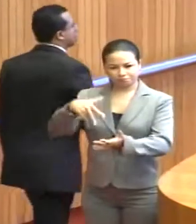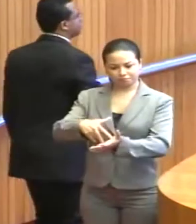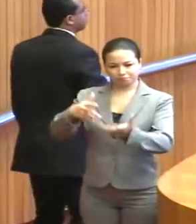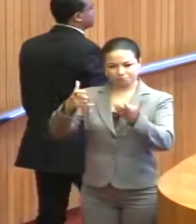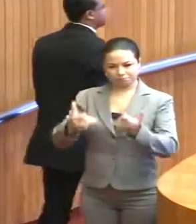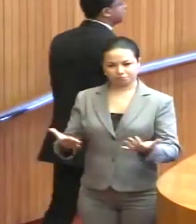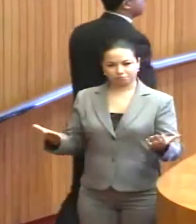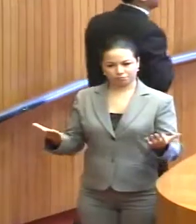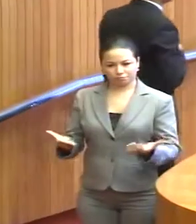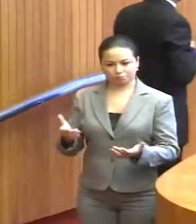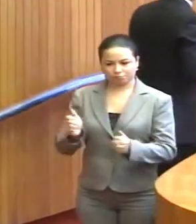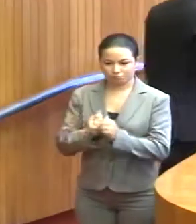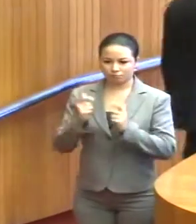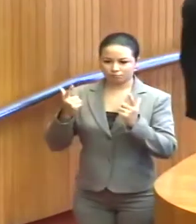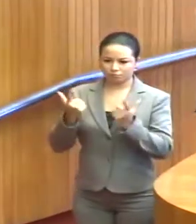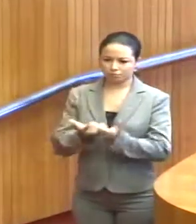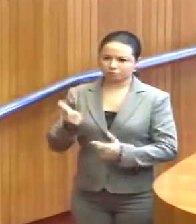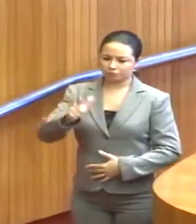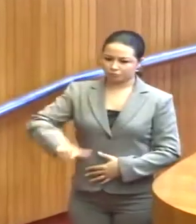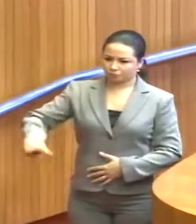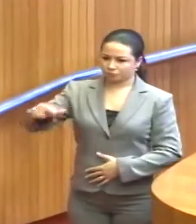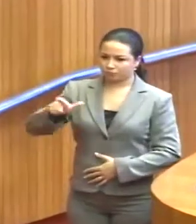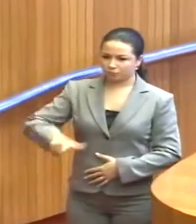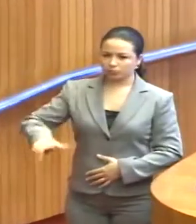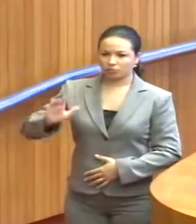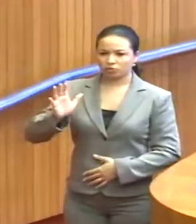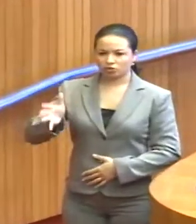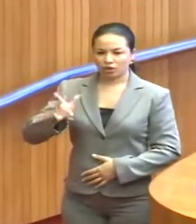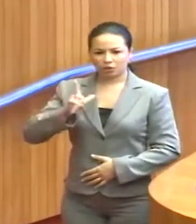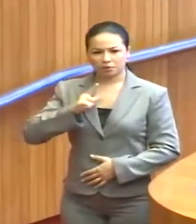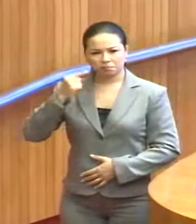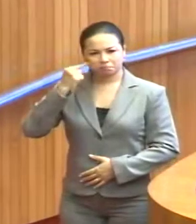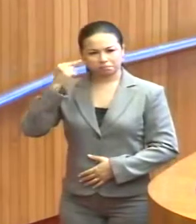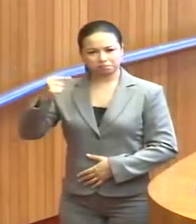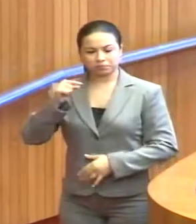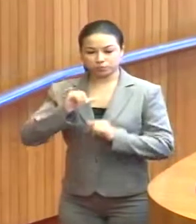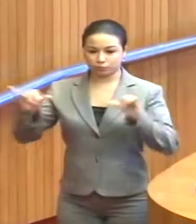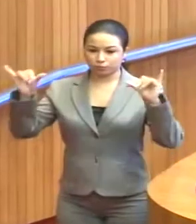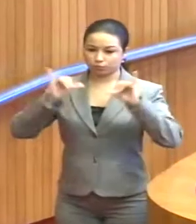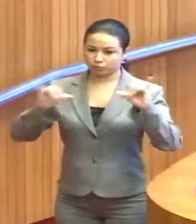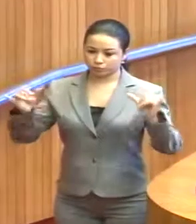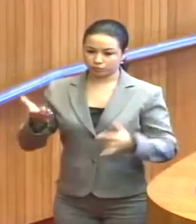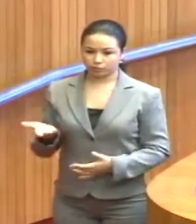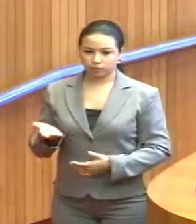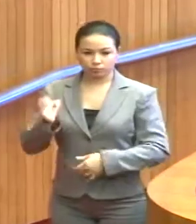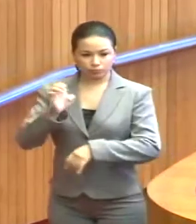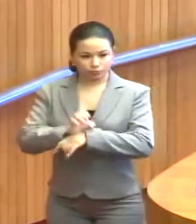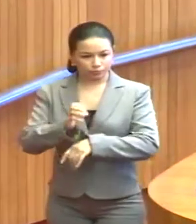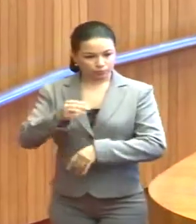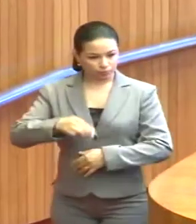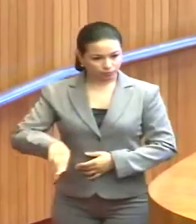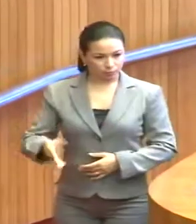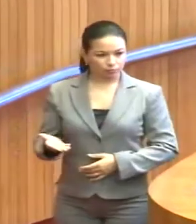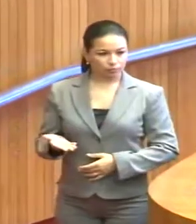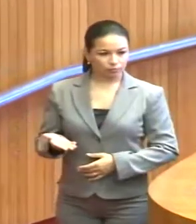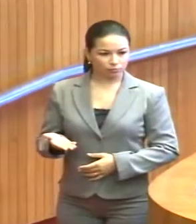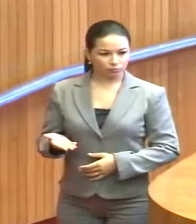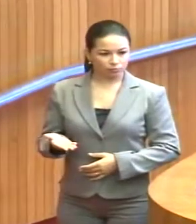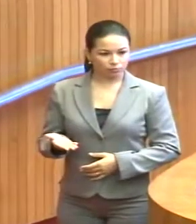tema a esta Casa, que, por várias vezes, já houve especulações na mídia, no Estado do Maranhão,